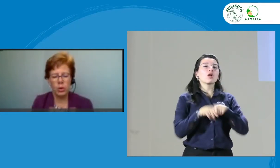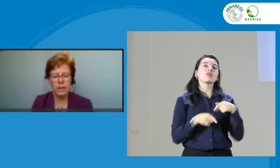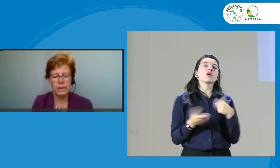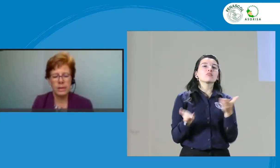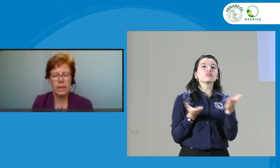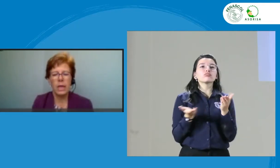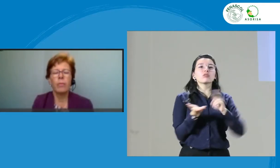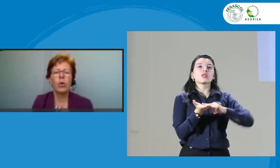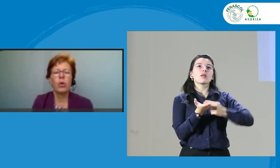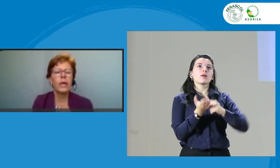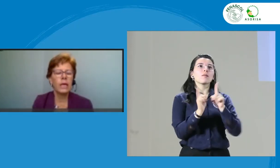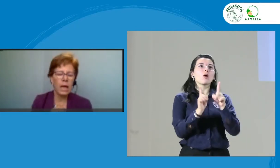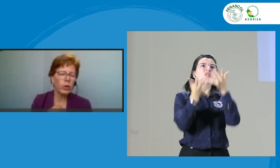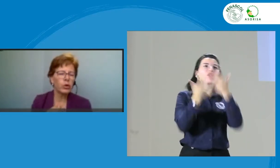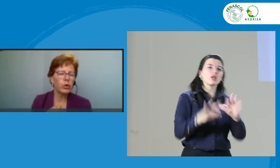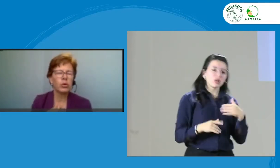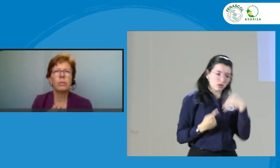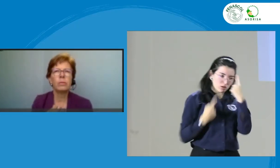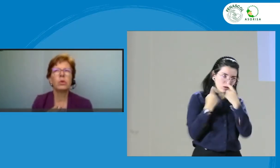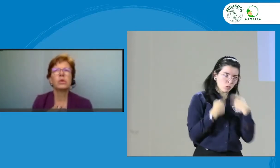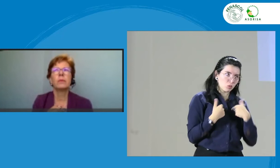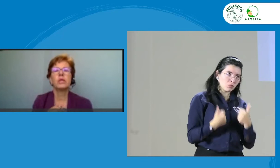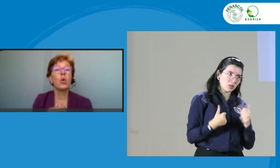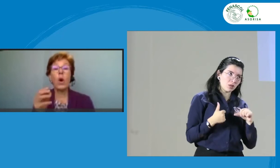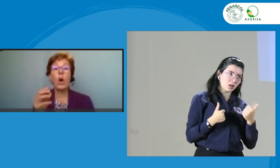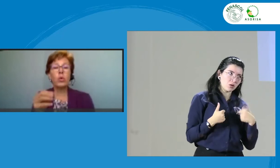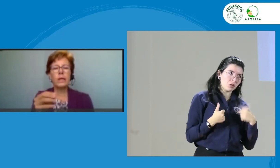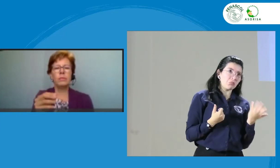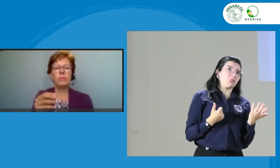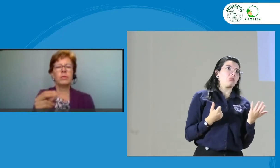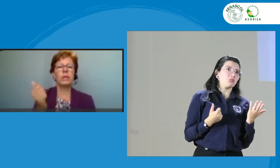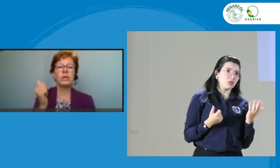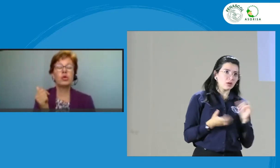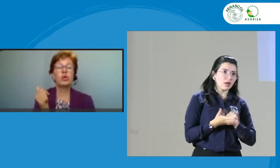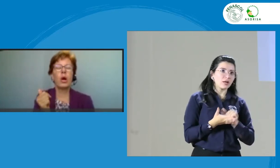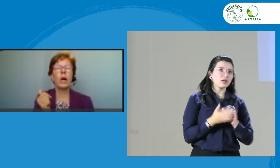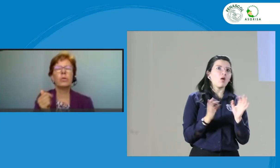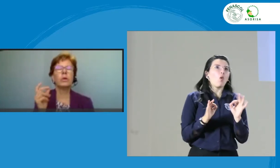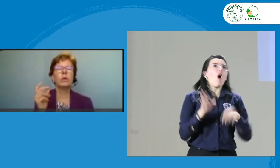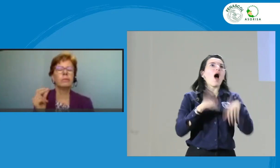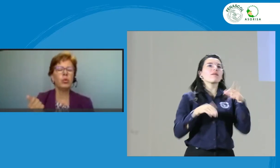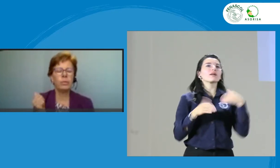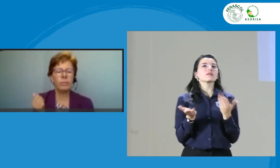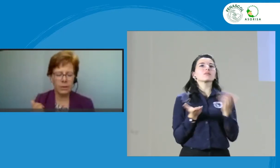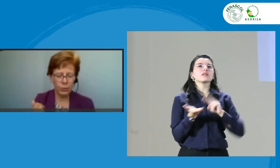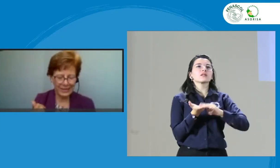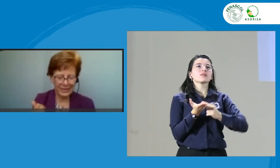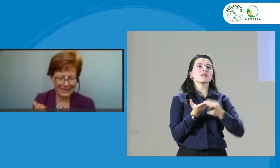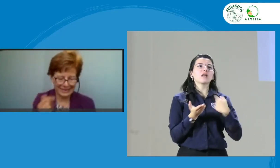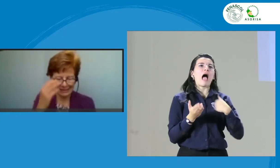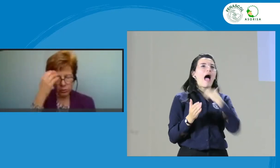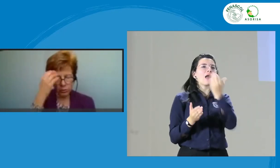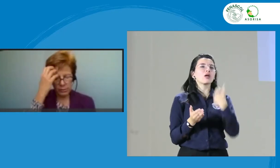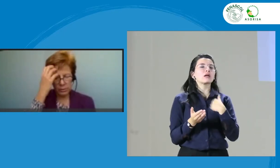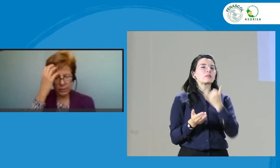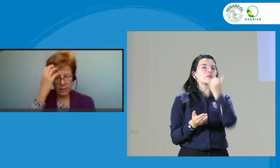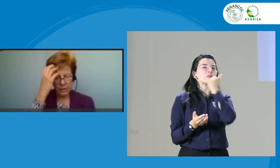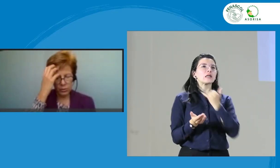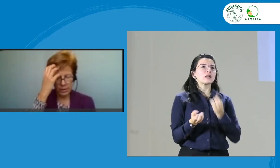que es. Por lo general, cuando yo termino un servicio, o aún en el mismo servicio, yo hago algo y digo, uy, miércoles, no he debido a ver eso, eso.